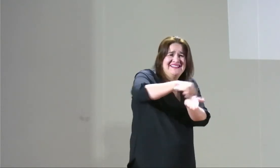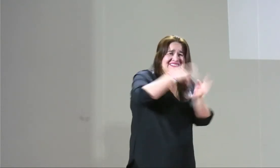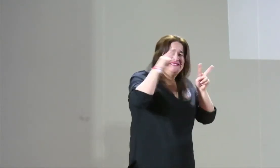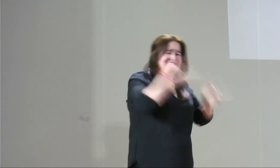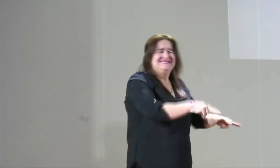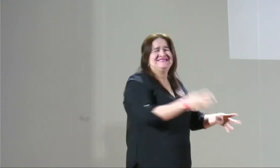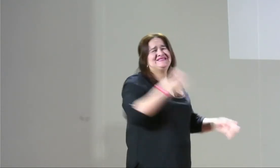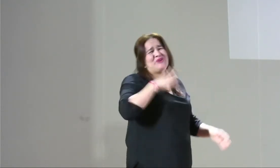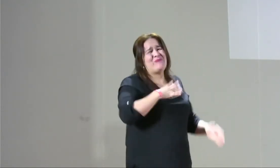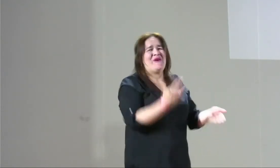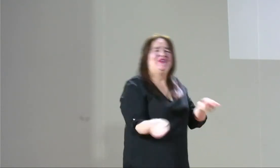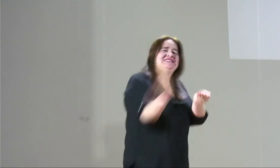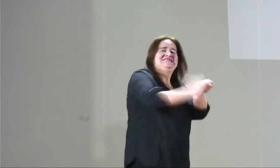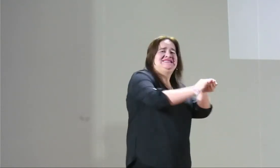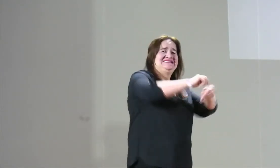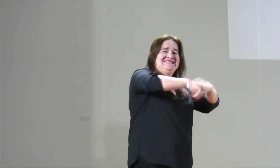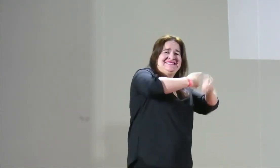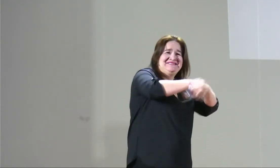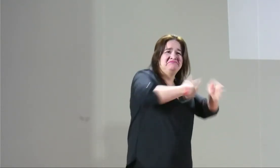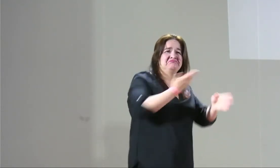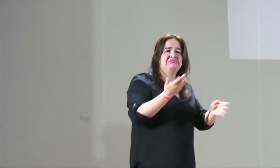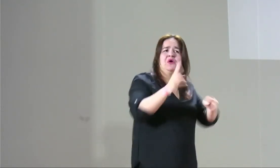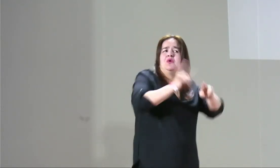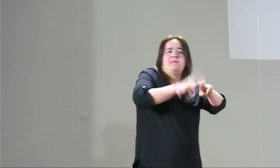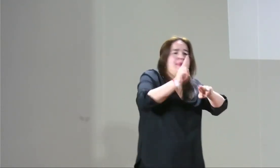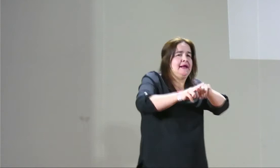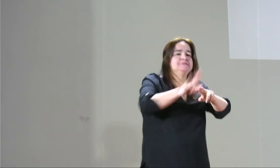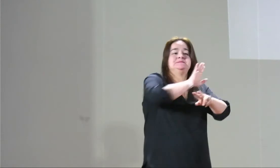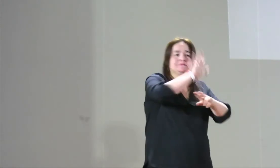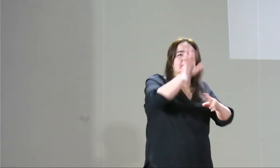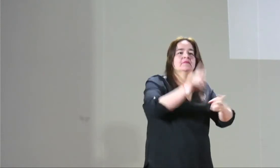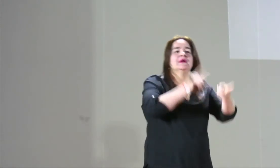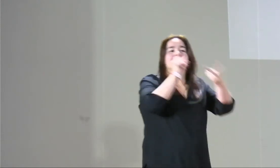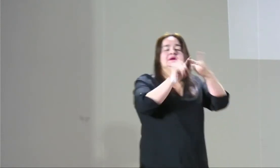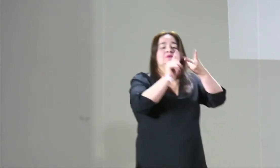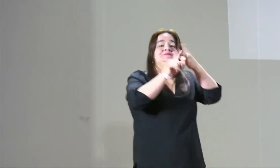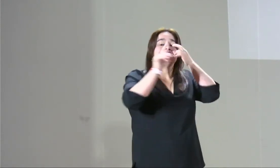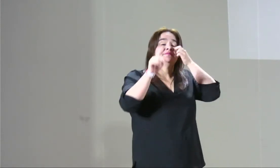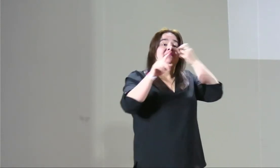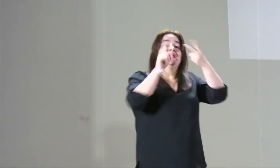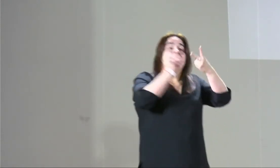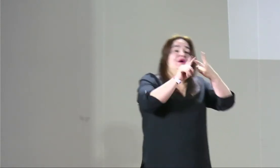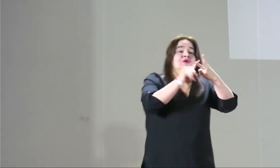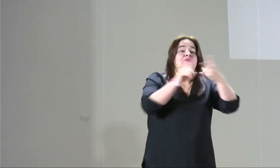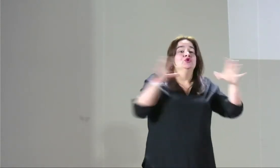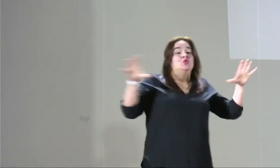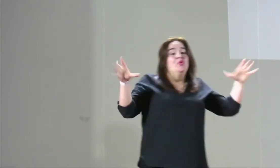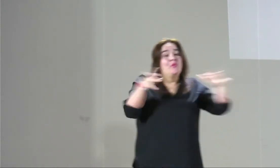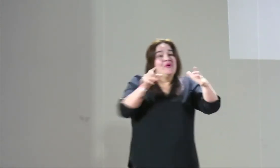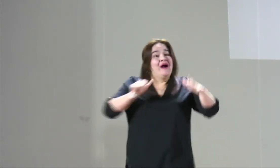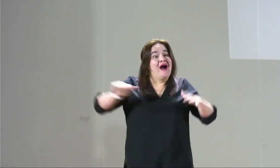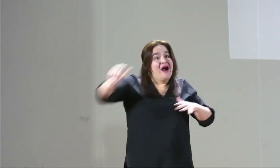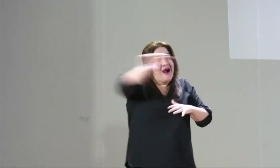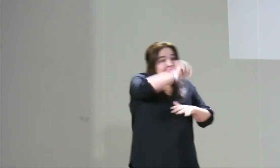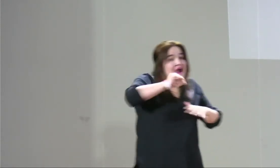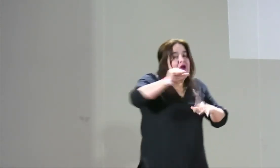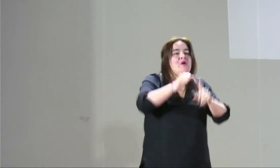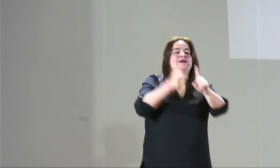abierta, toda mal puesta, ay no, qué incomodidad, por favor, organícen. Es normal, es algo que hace parte de las mujeres.